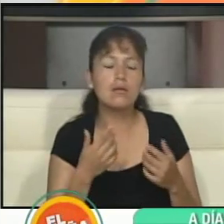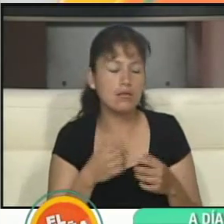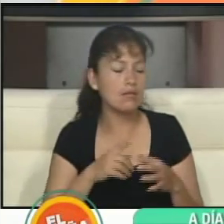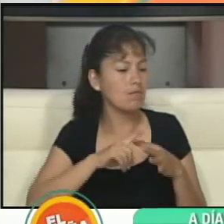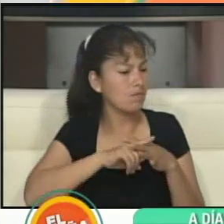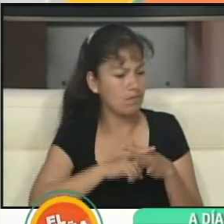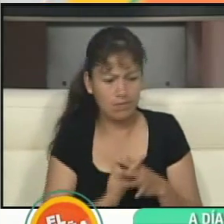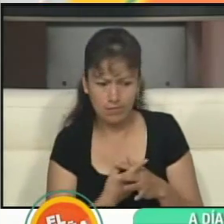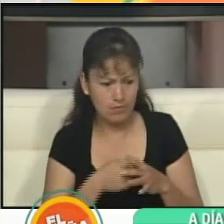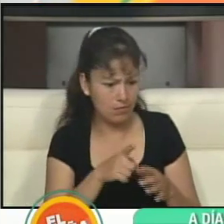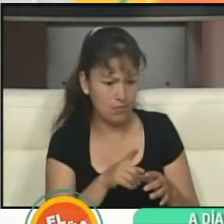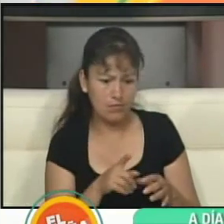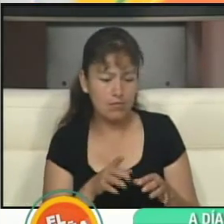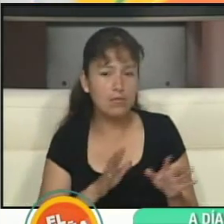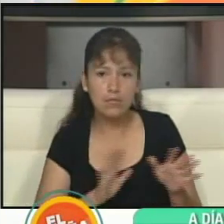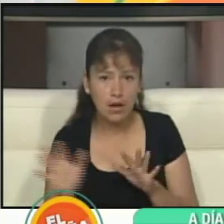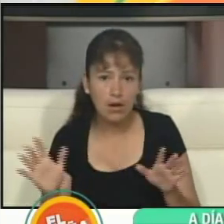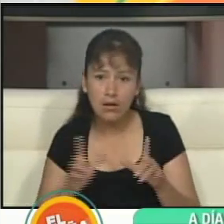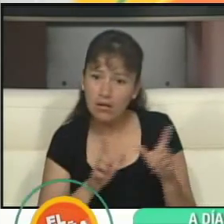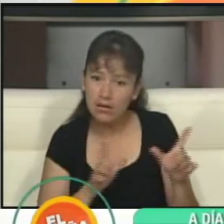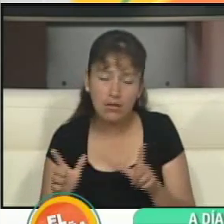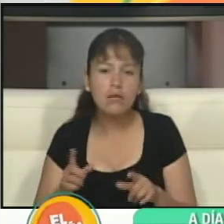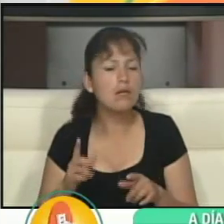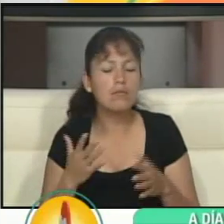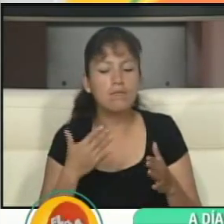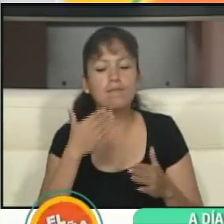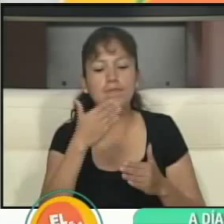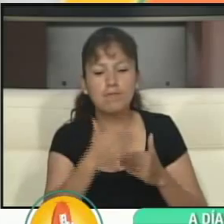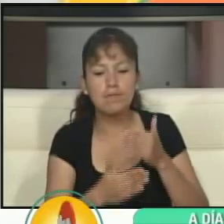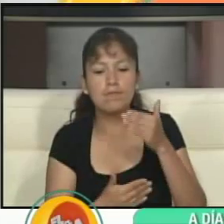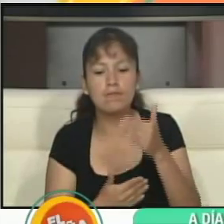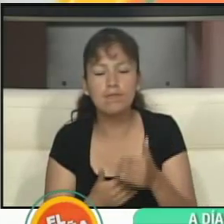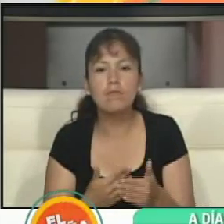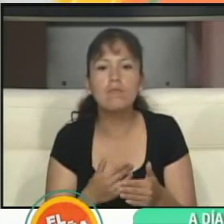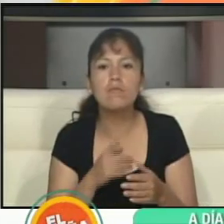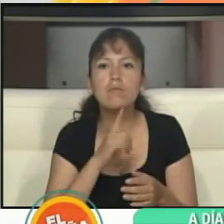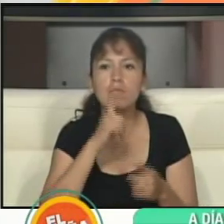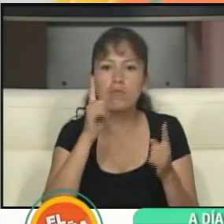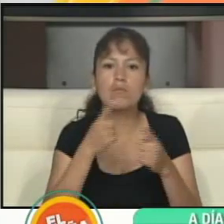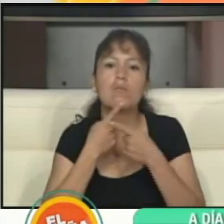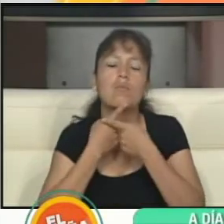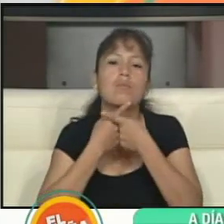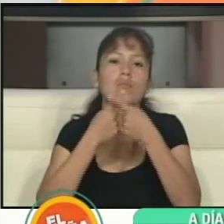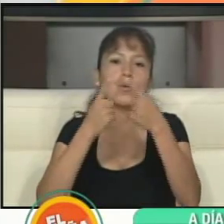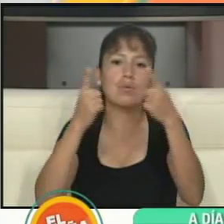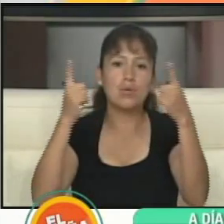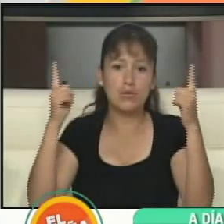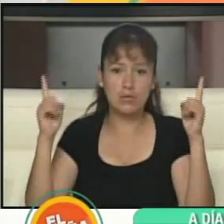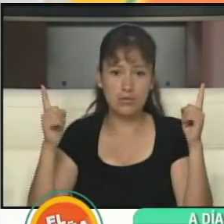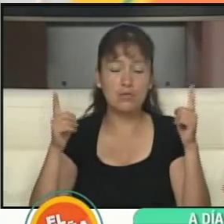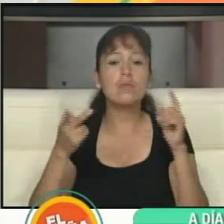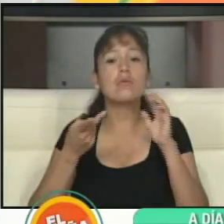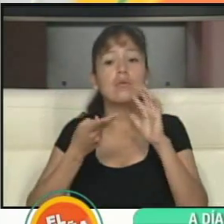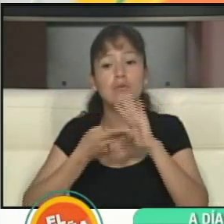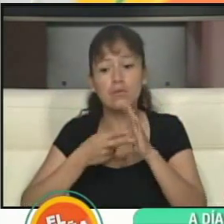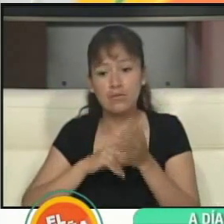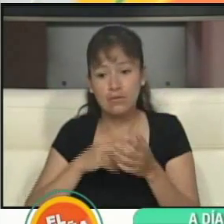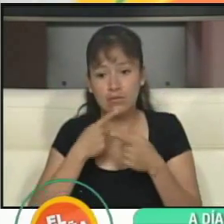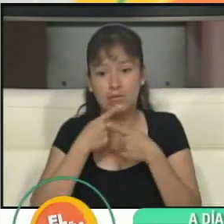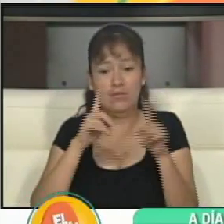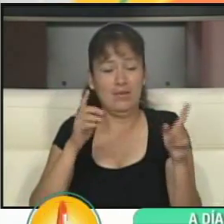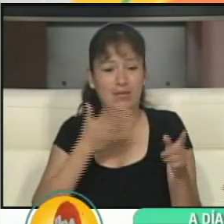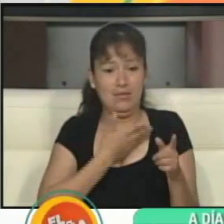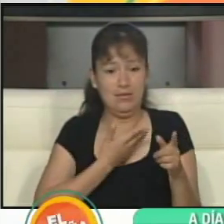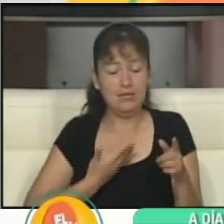inmediatamente el estatuto? No, va a tener que realizarse todavía procedimiento de promulgación para que una vez que ya tenga, para que